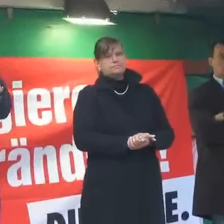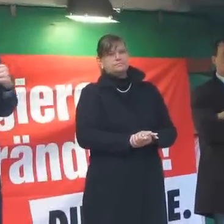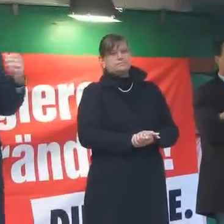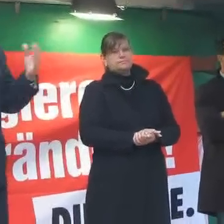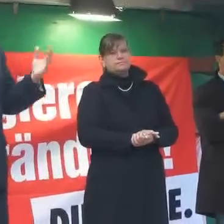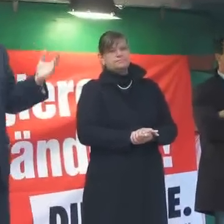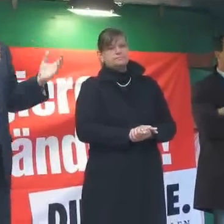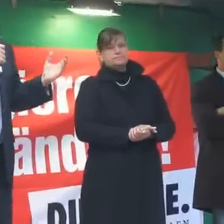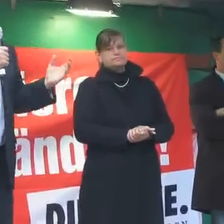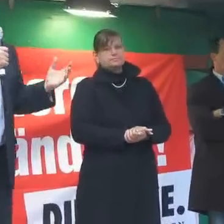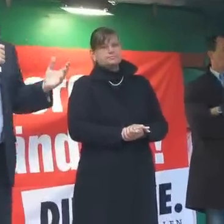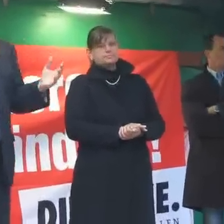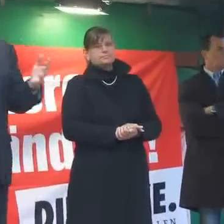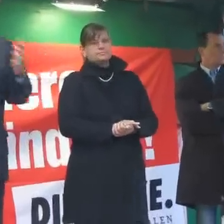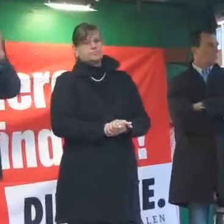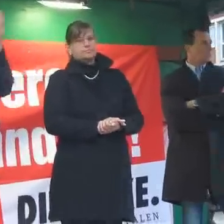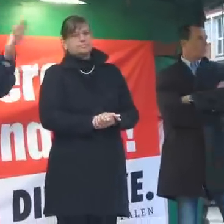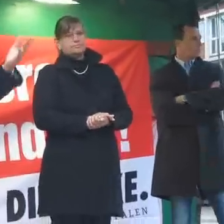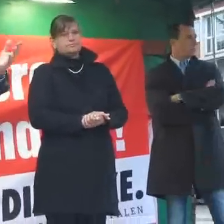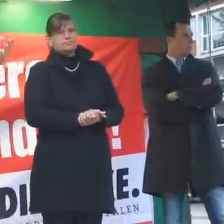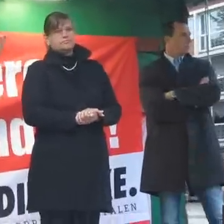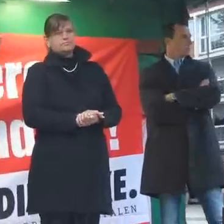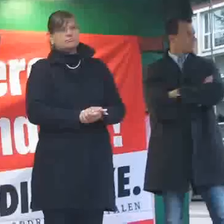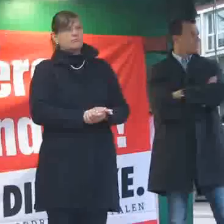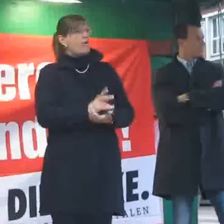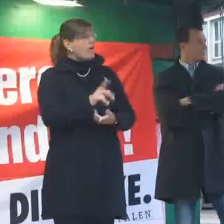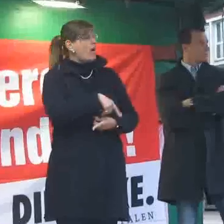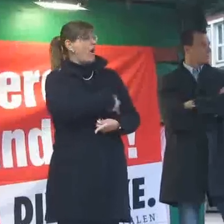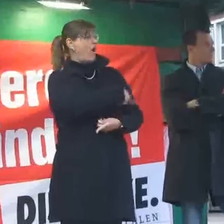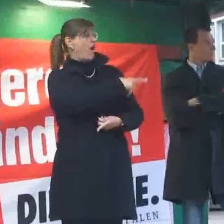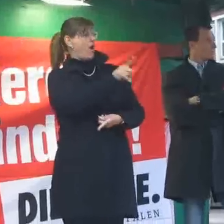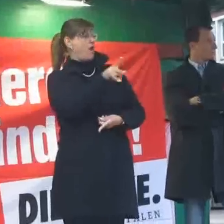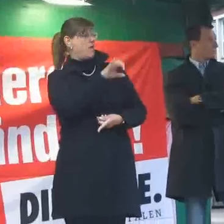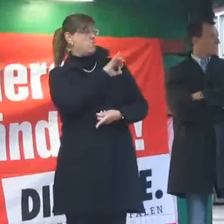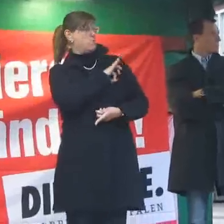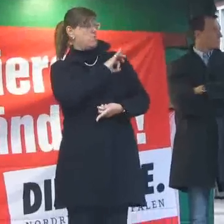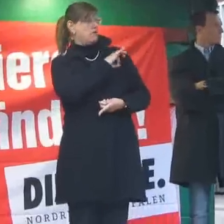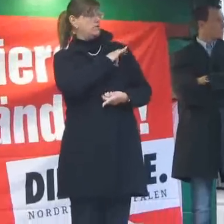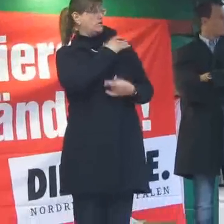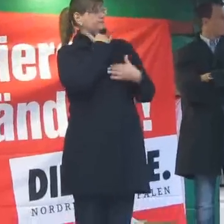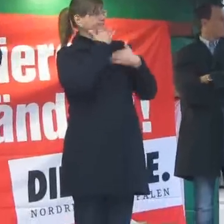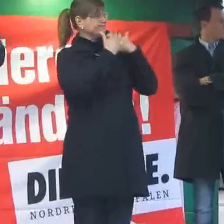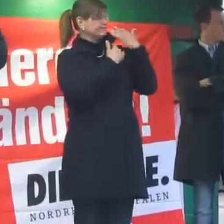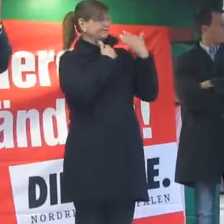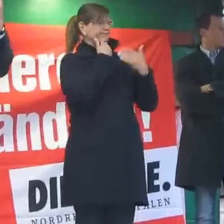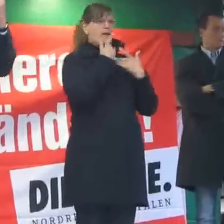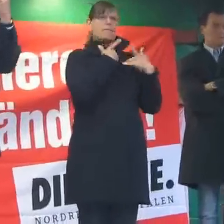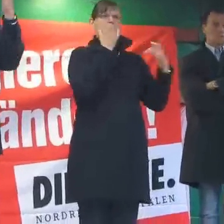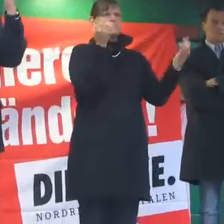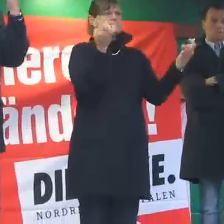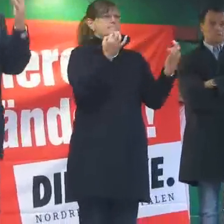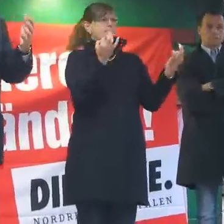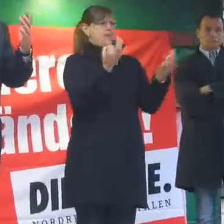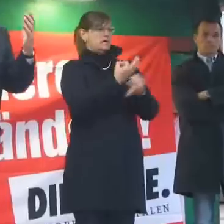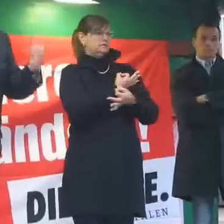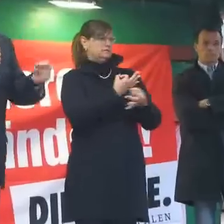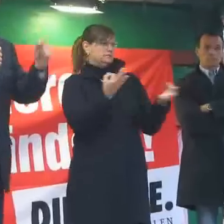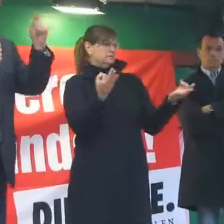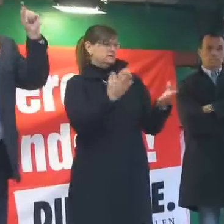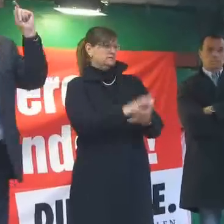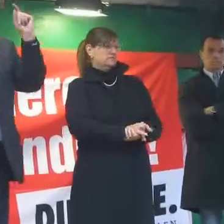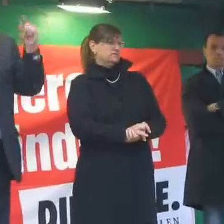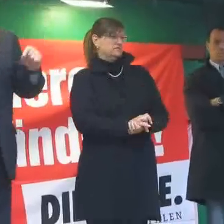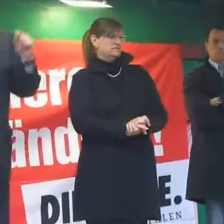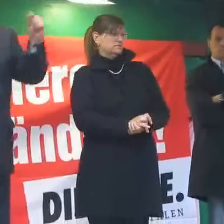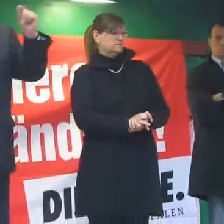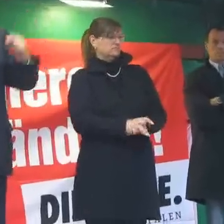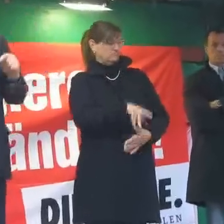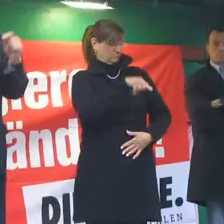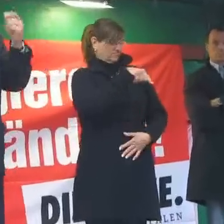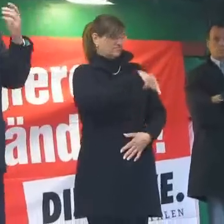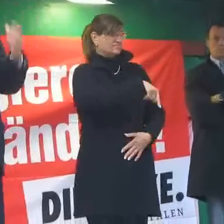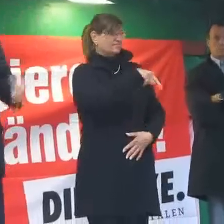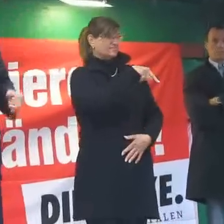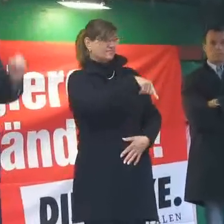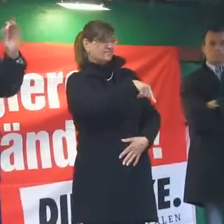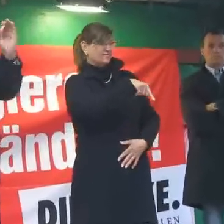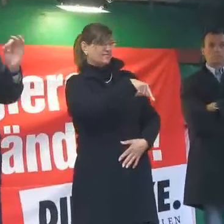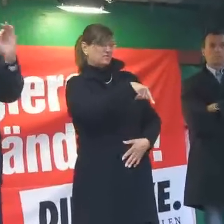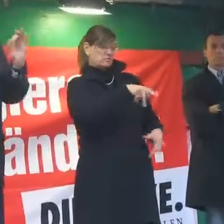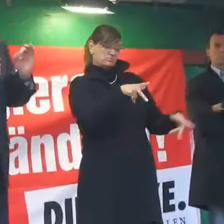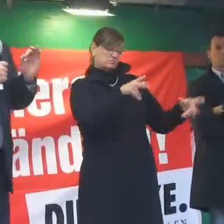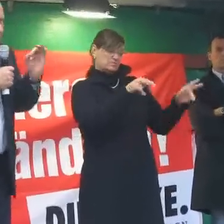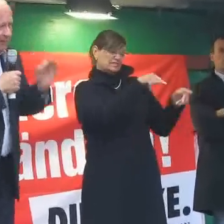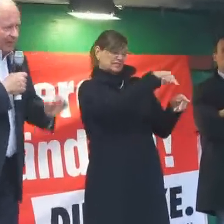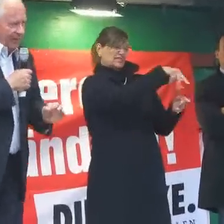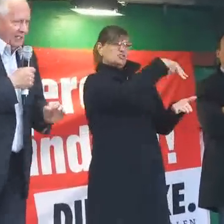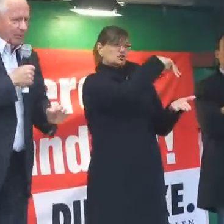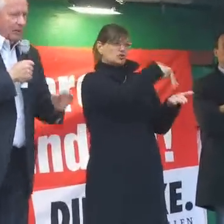Und das ist auch so ein Feld, wo alle anderen drüber reden, aber sie tun nichts dagegen. Man könnte ja das ja einfach sagen, dieser Abschnitt, wo steht,